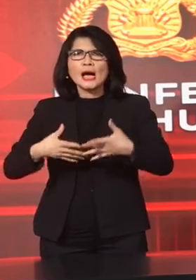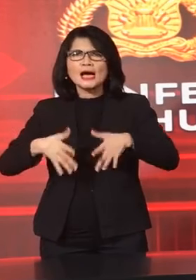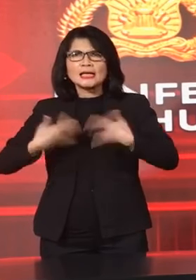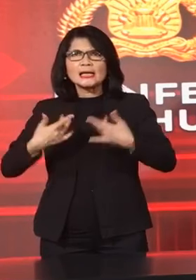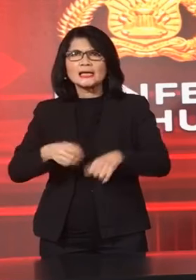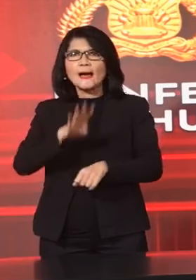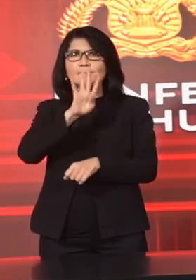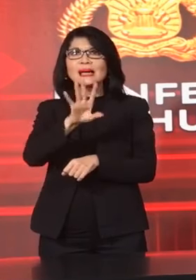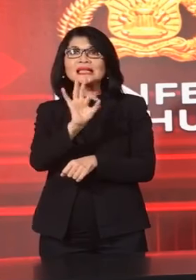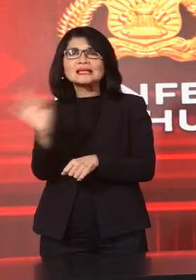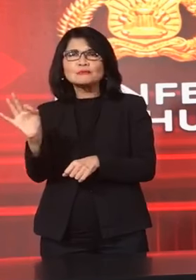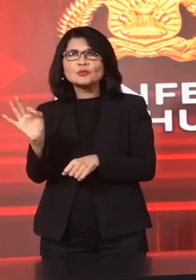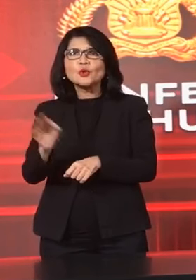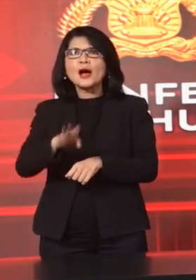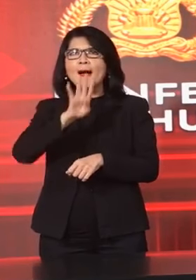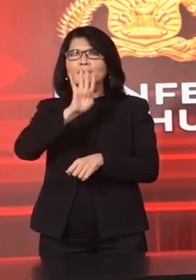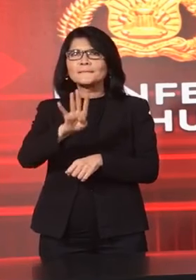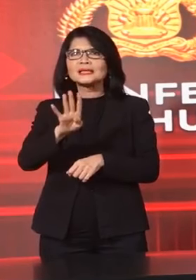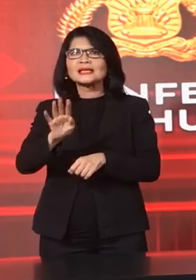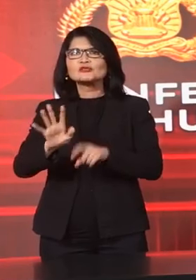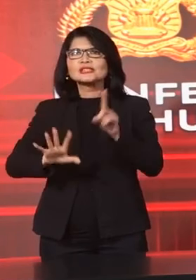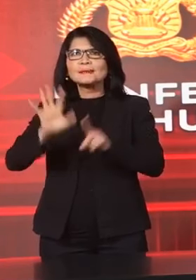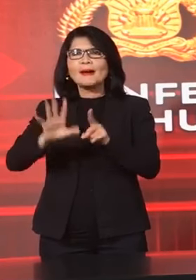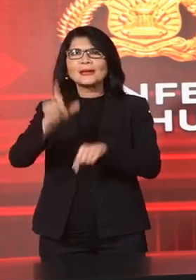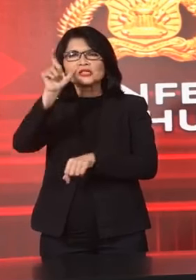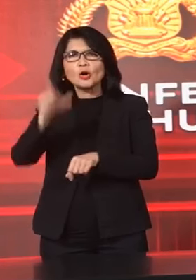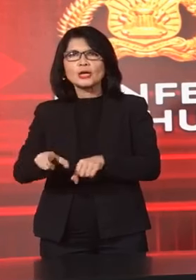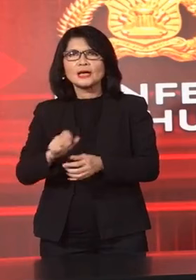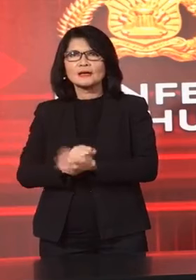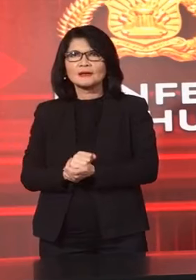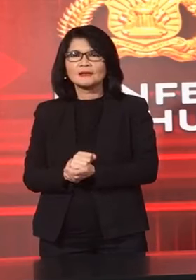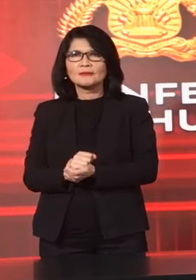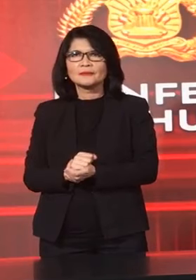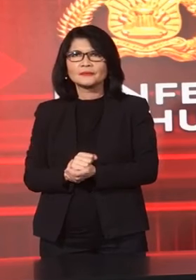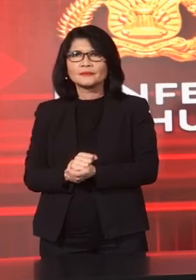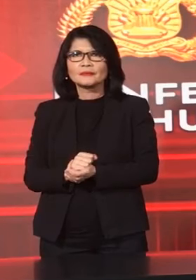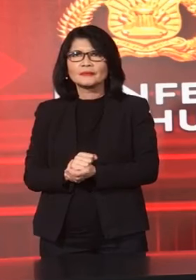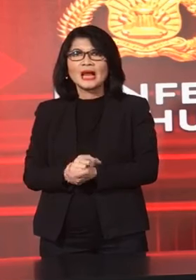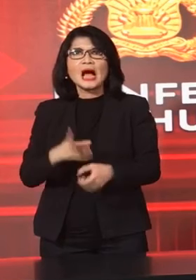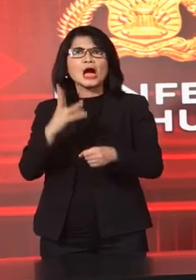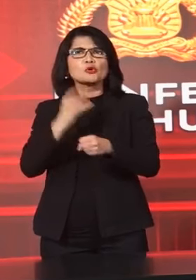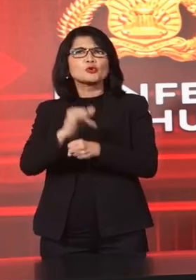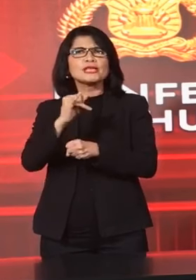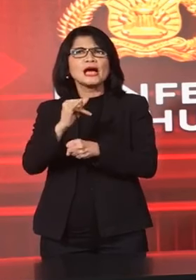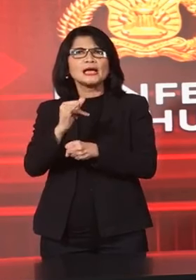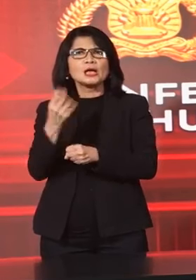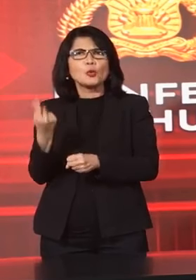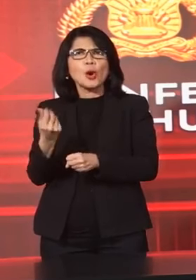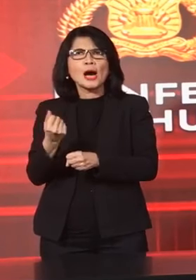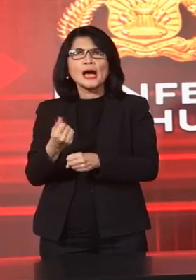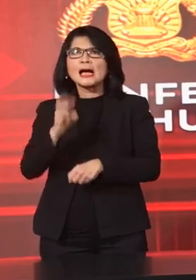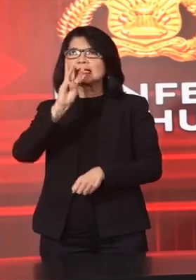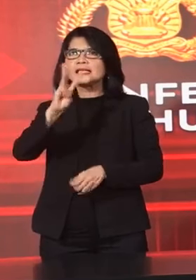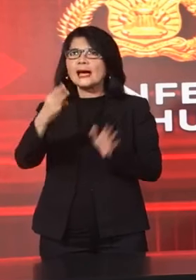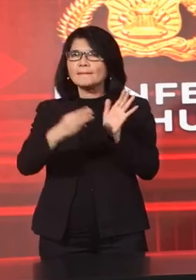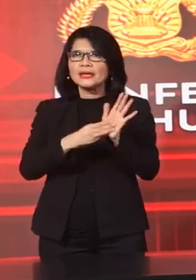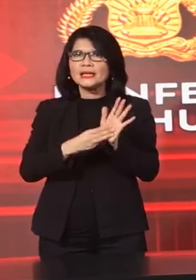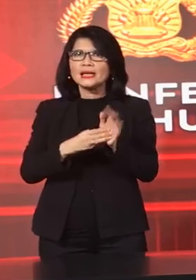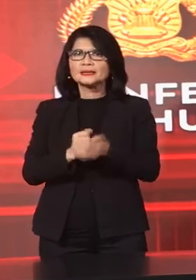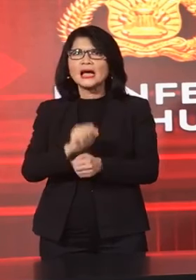4.415 Orang Dengan Kerugian Material 3 Miliar